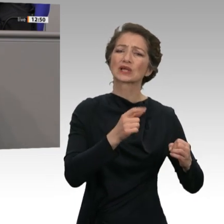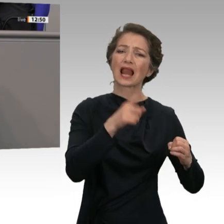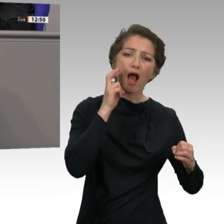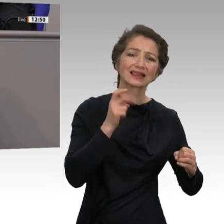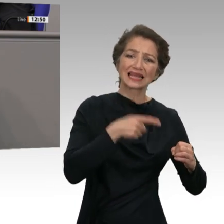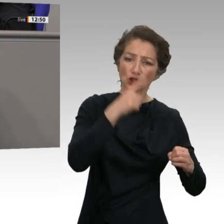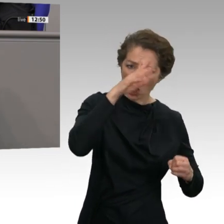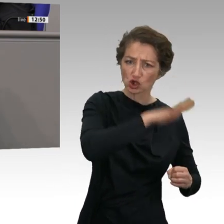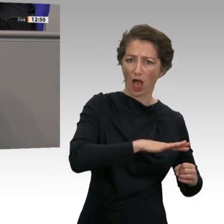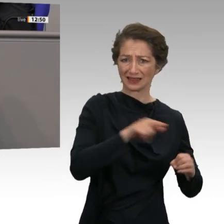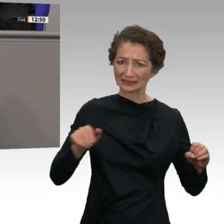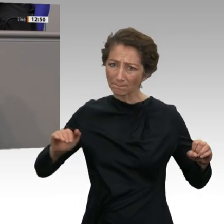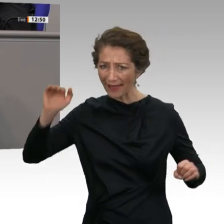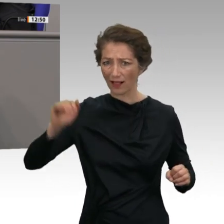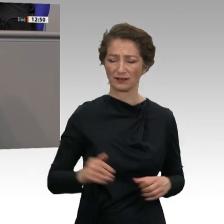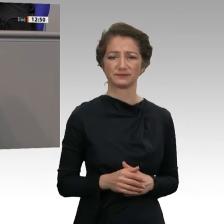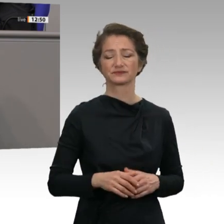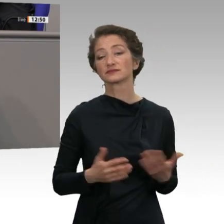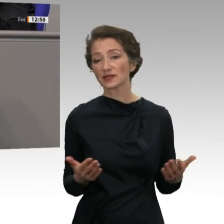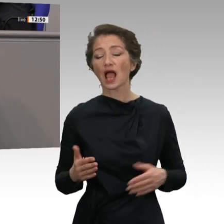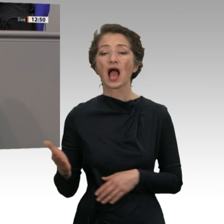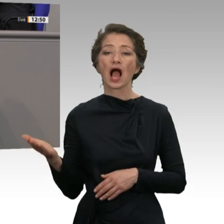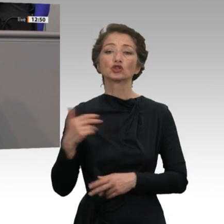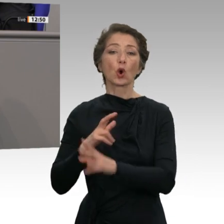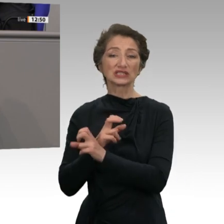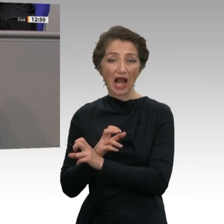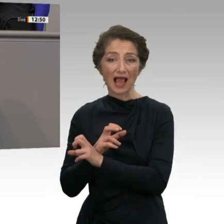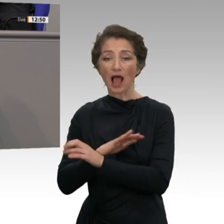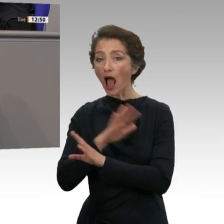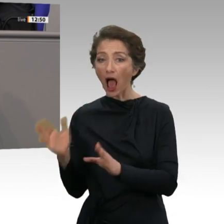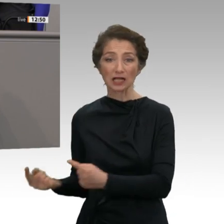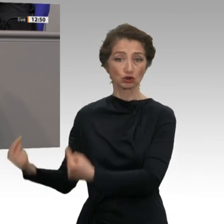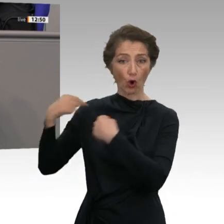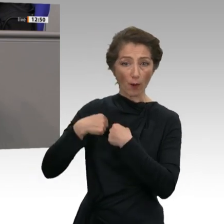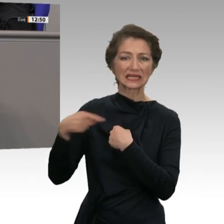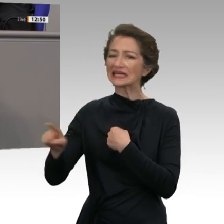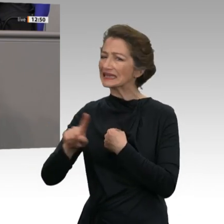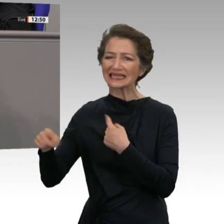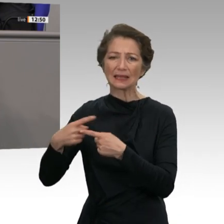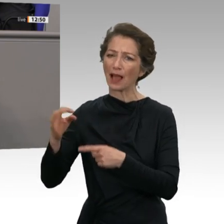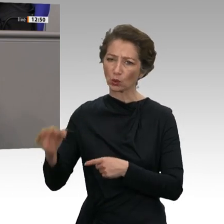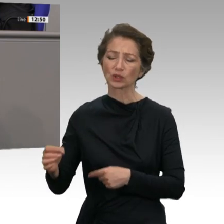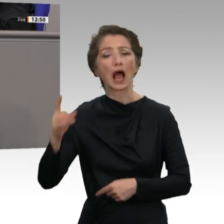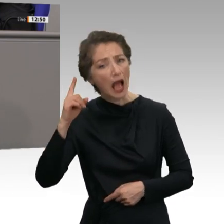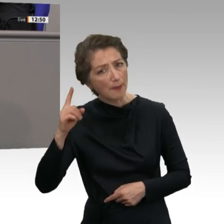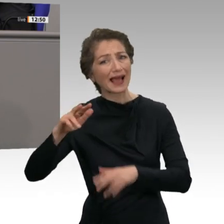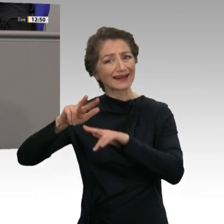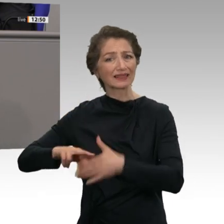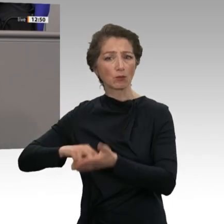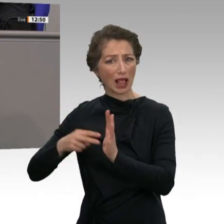es ist nicht alles gut, was aus Österreich zu uns kommt. Aber in der Rentenpolitik können wir viel von den Österreichern lernen.